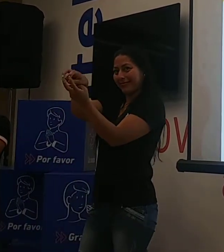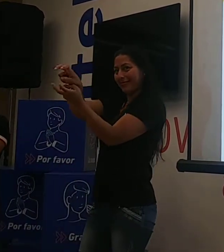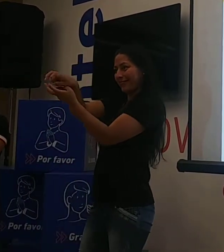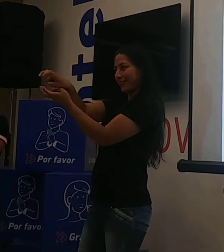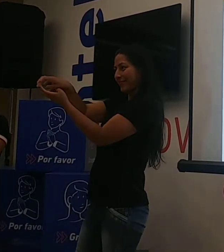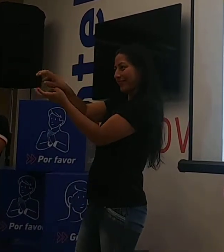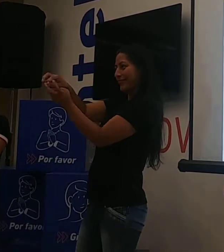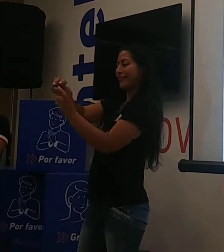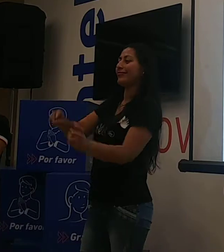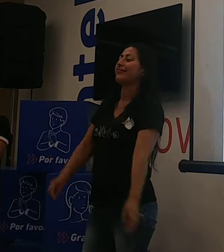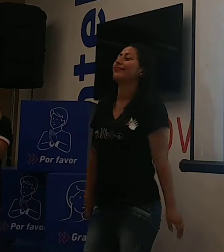Cucaracha Cucarach